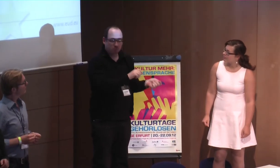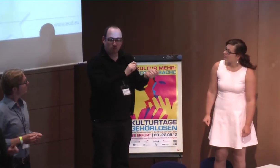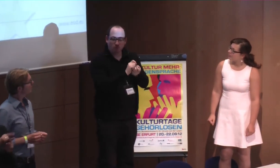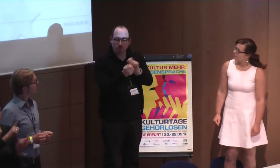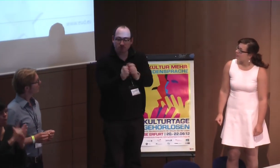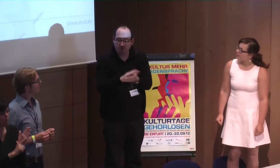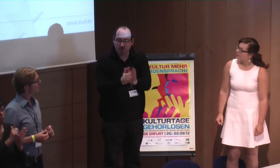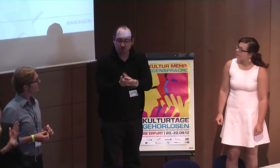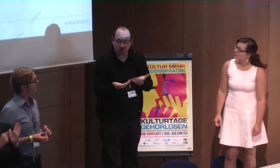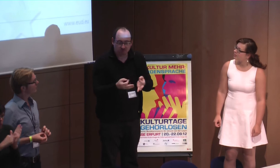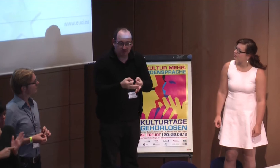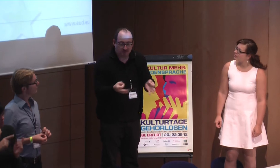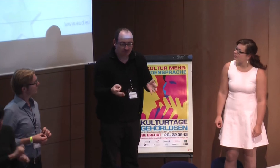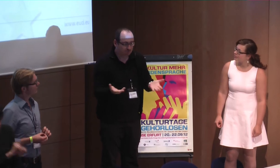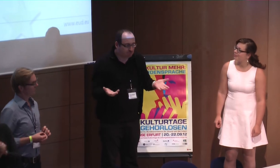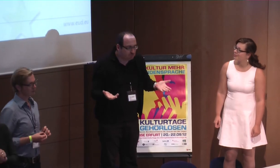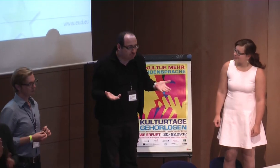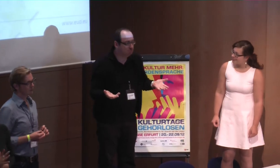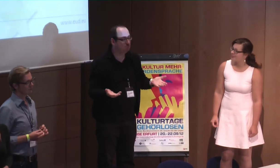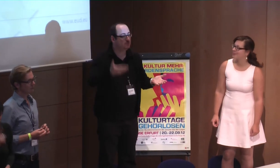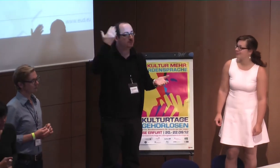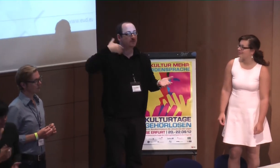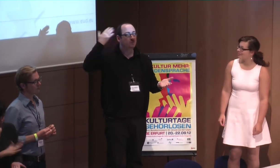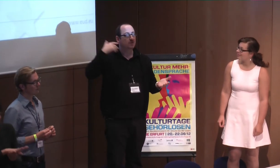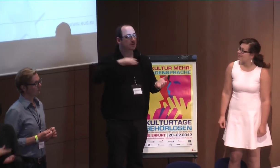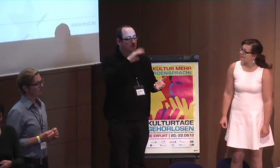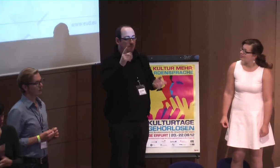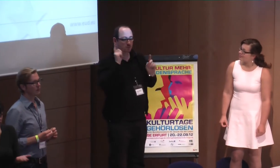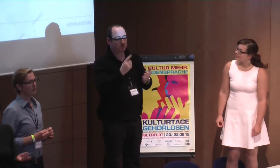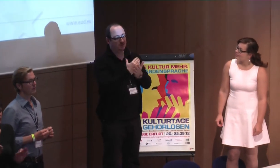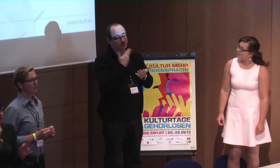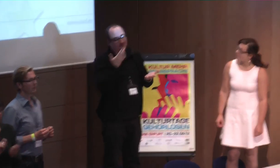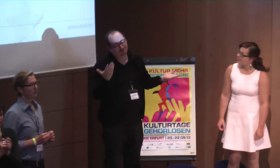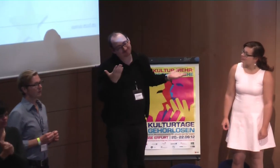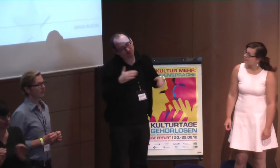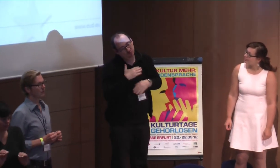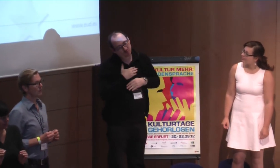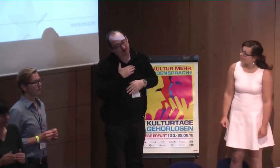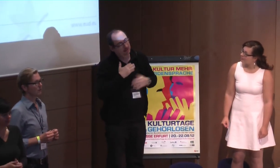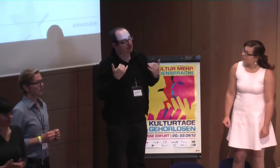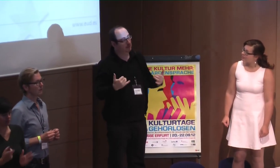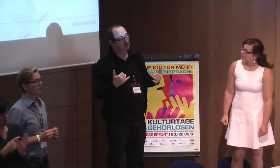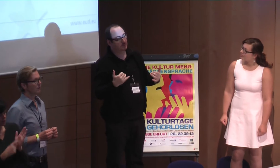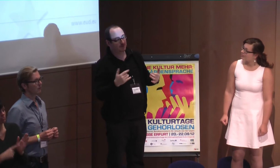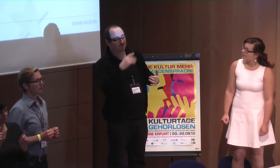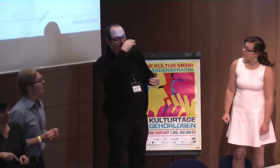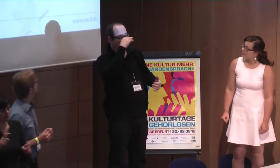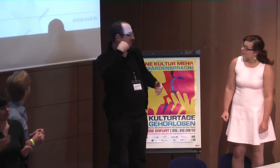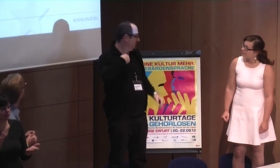meinen Erfahrungen. Das heißt also, oftmals bleibt das Ganze auf der theoretischen Ebene verhaftet, aber leider nicht, ich bin in keinem